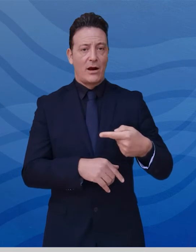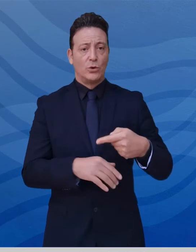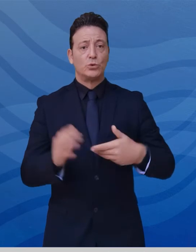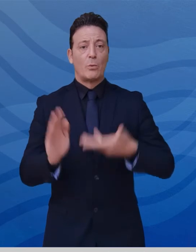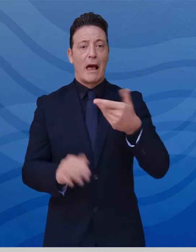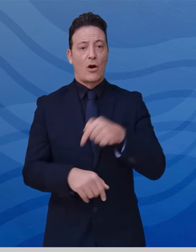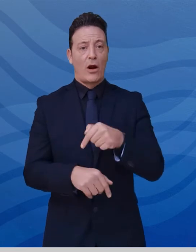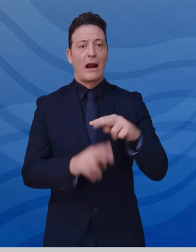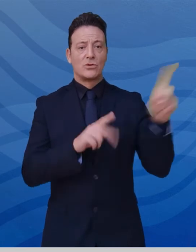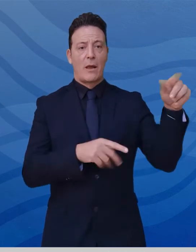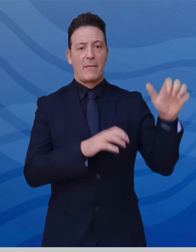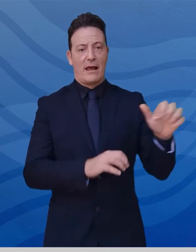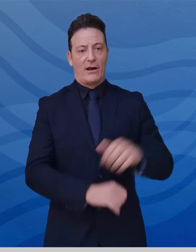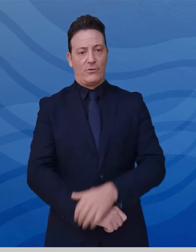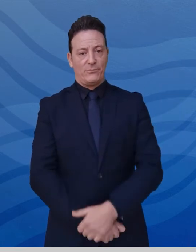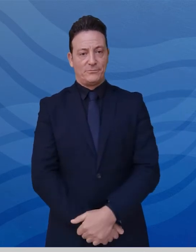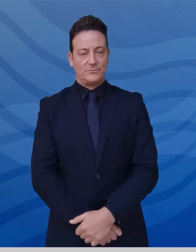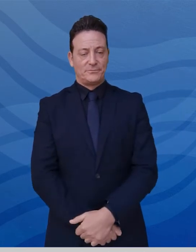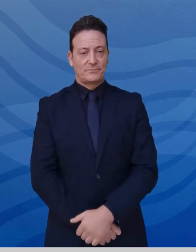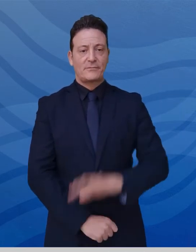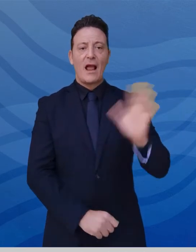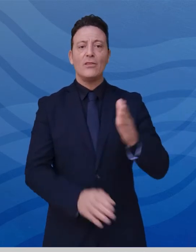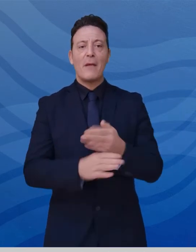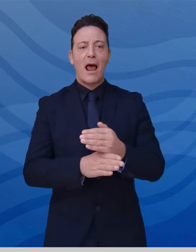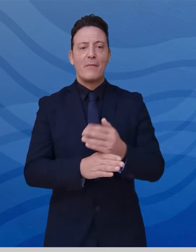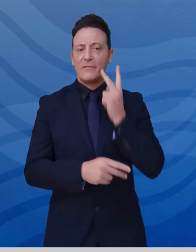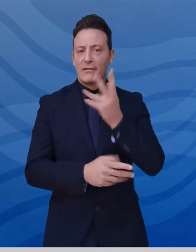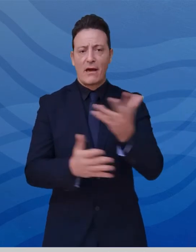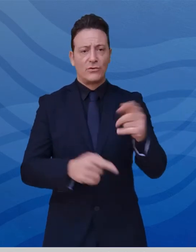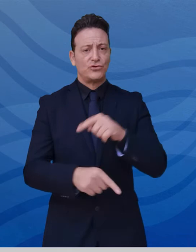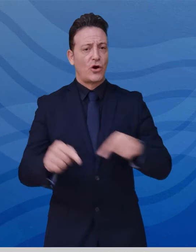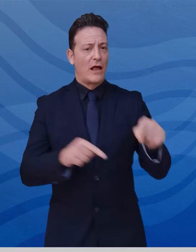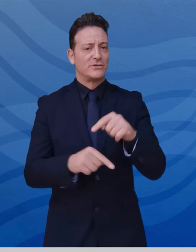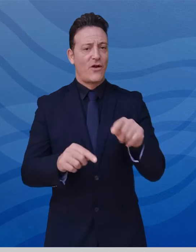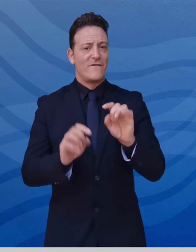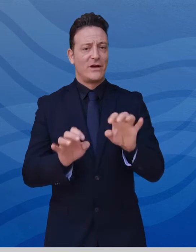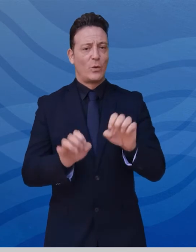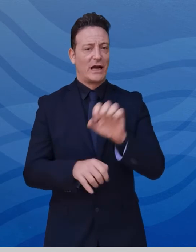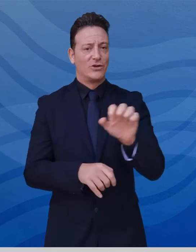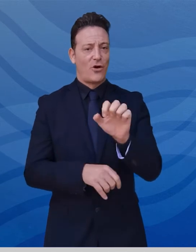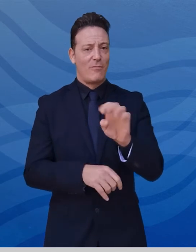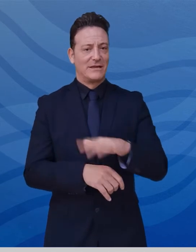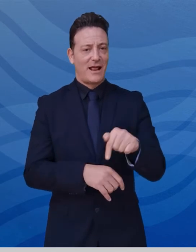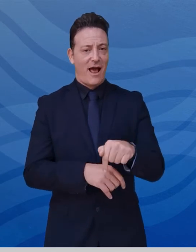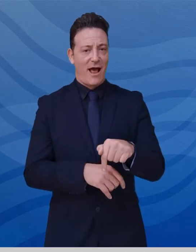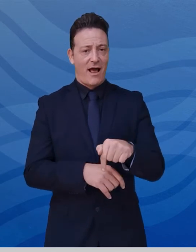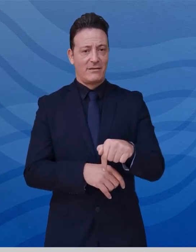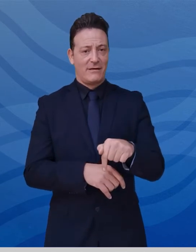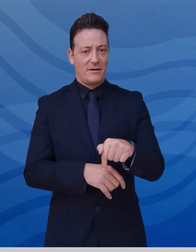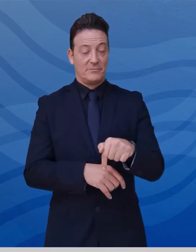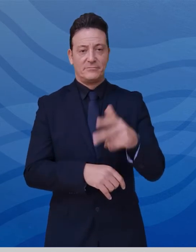della media nazionale. Altro parametro che testimonia la circolazione del virus sul territorio regionale, potendo